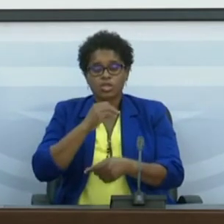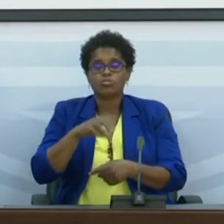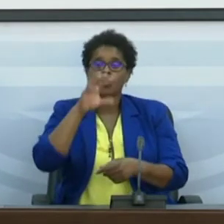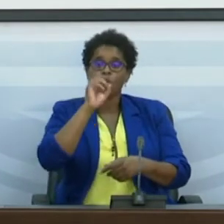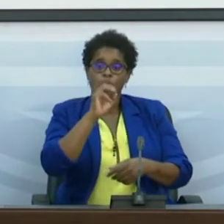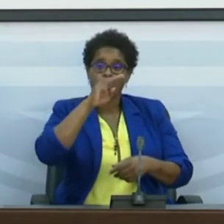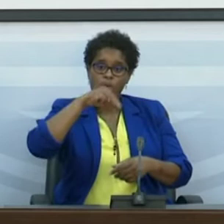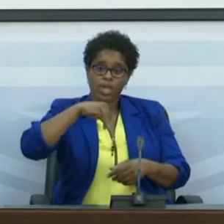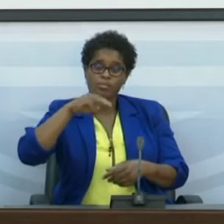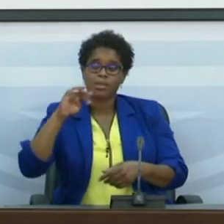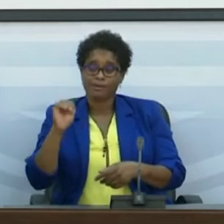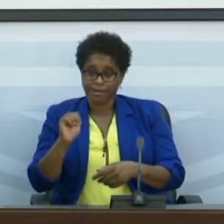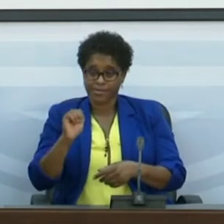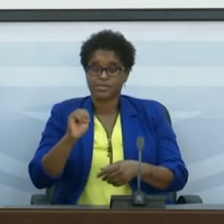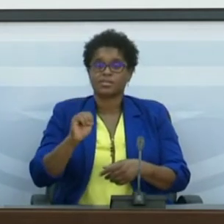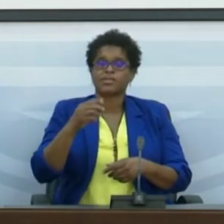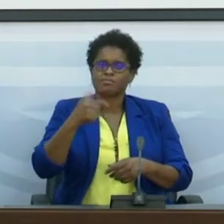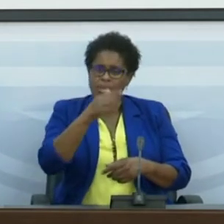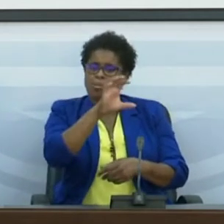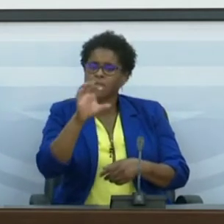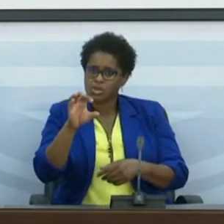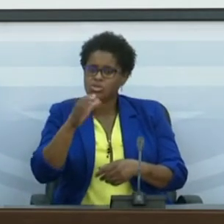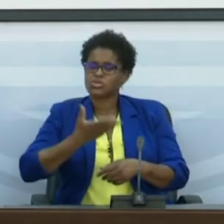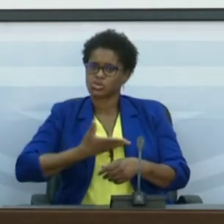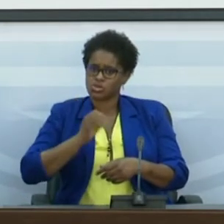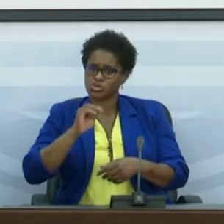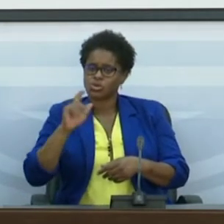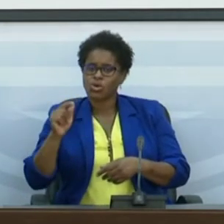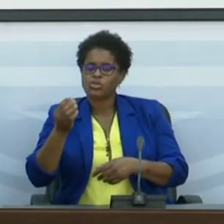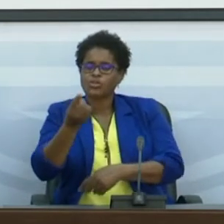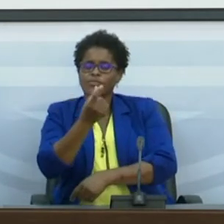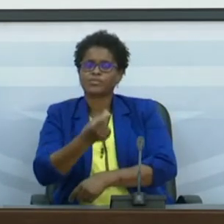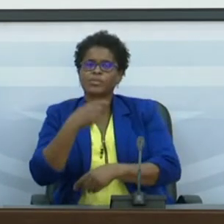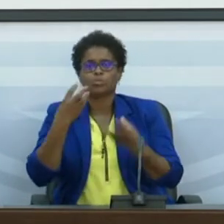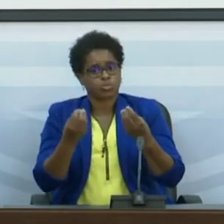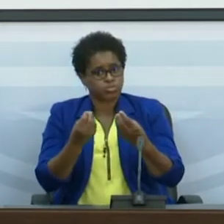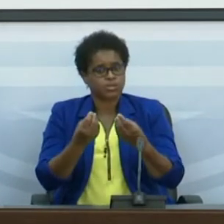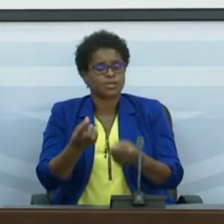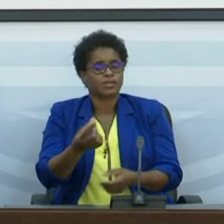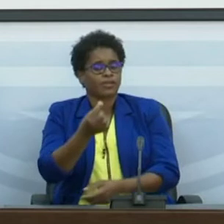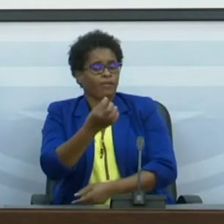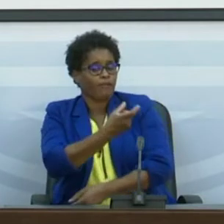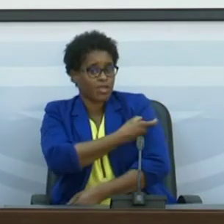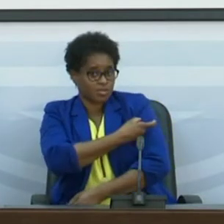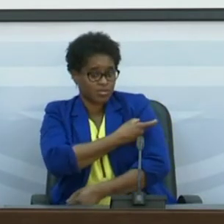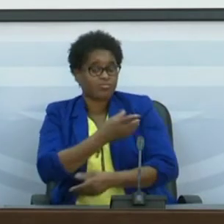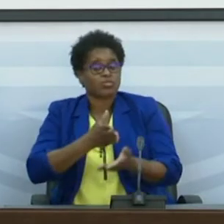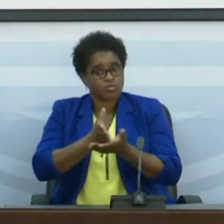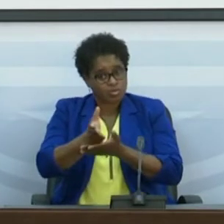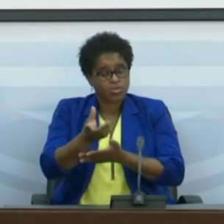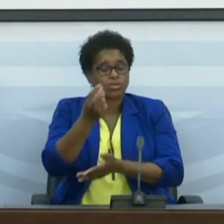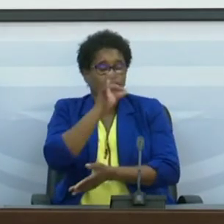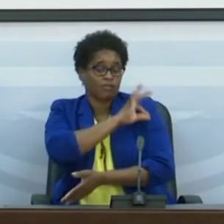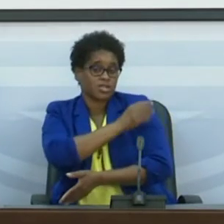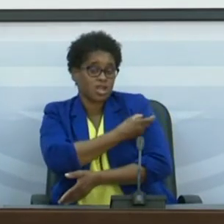Mundial da Saúde, que tendo o país doses suficientes de vacina para ir vacinando as pessoas elegíveis, os